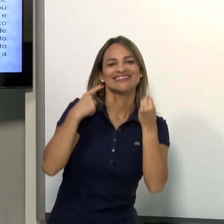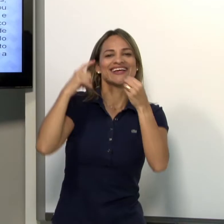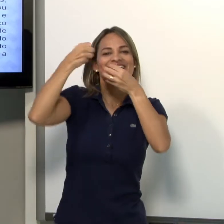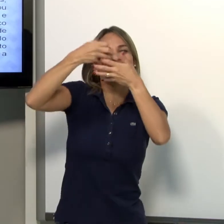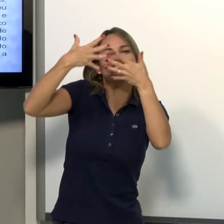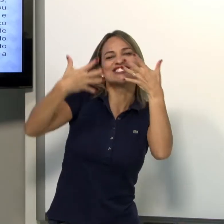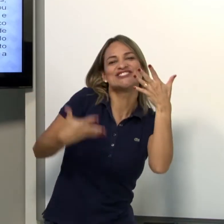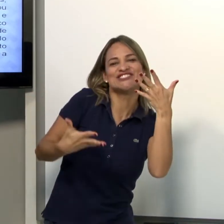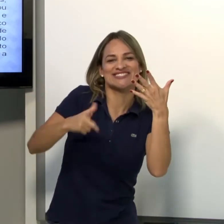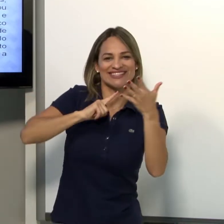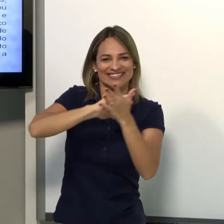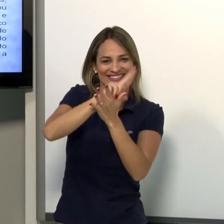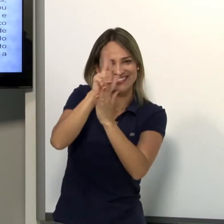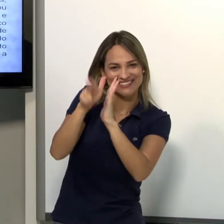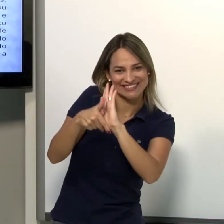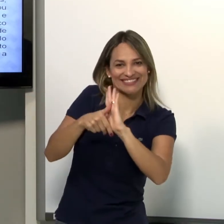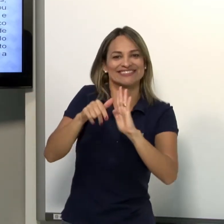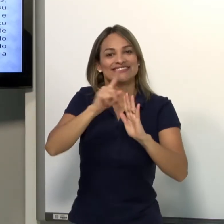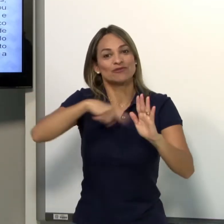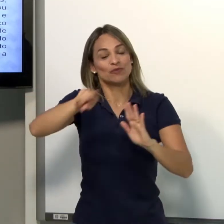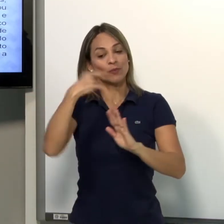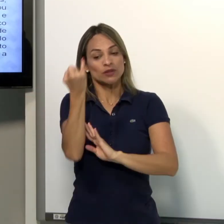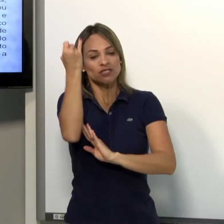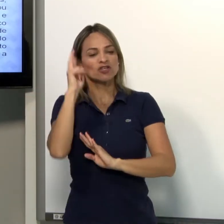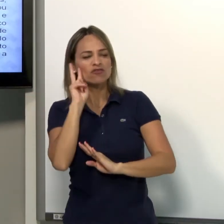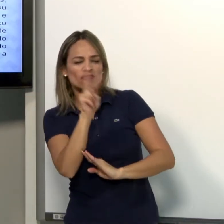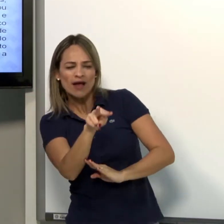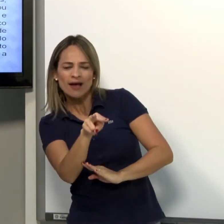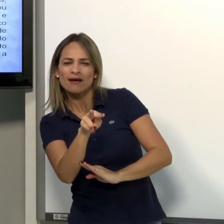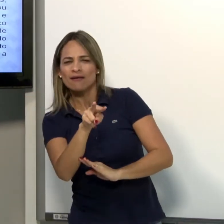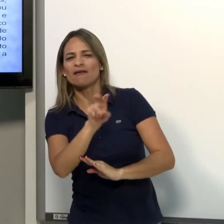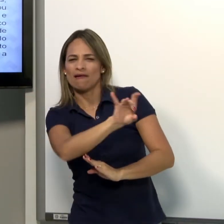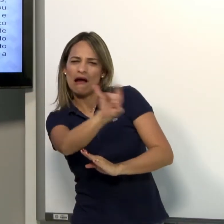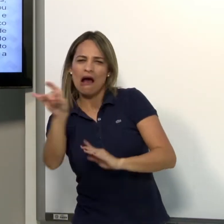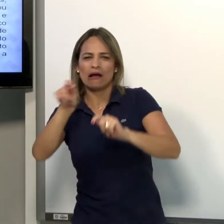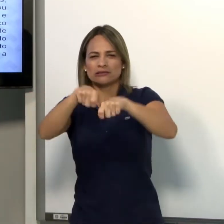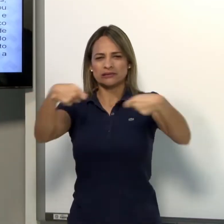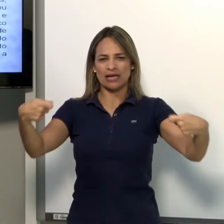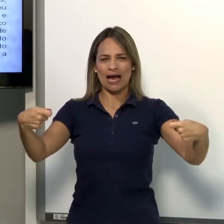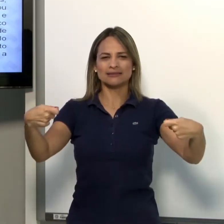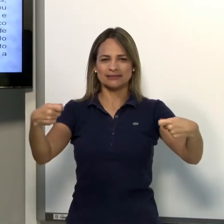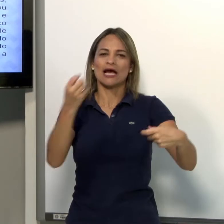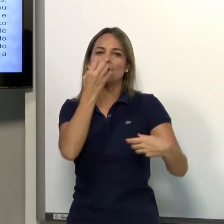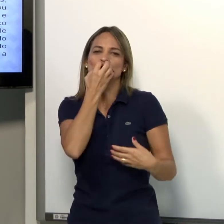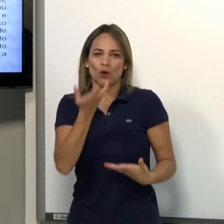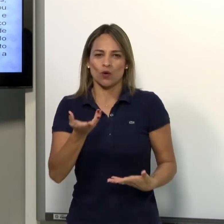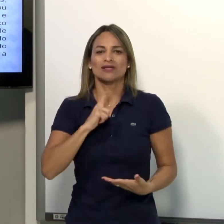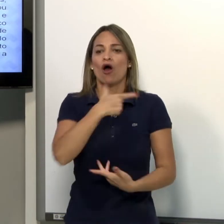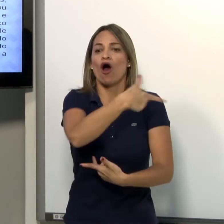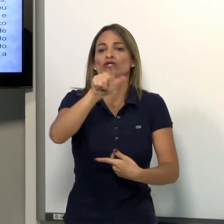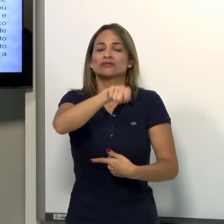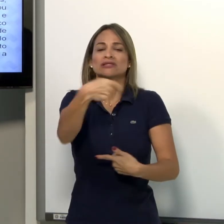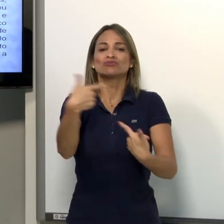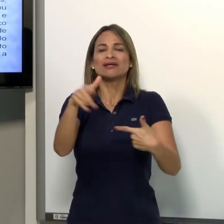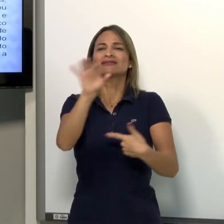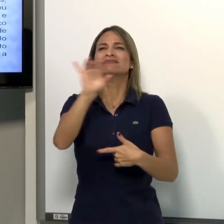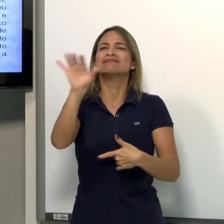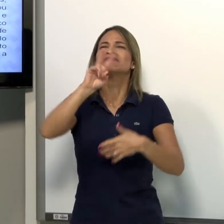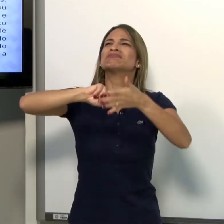Mas aí eu vou observar como que é esse cachorro. Se ele é peludo, as orelhas. As características que ele tem. E aí,